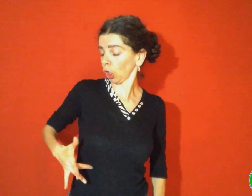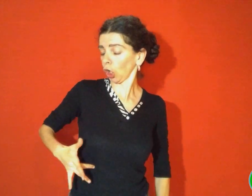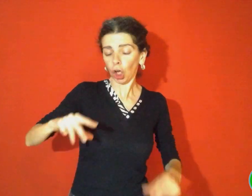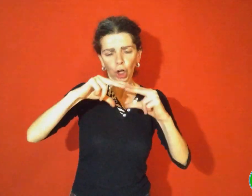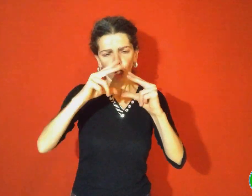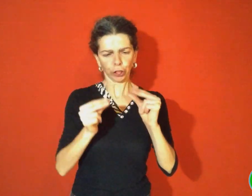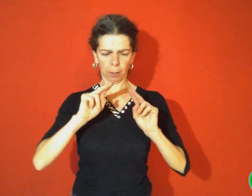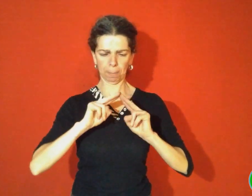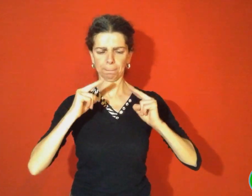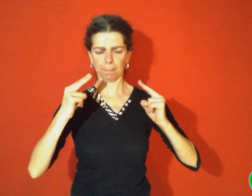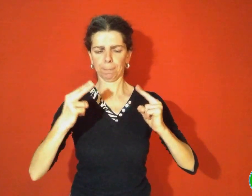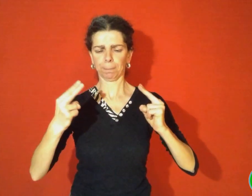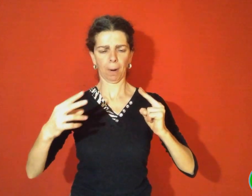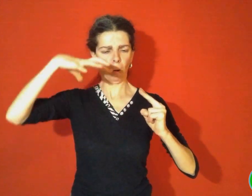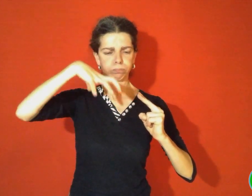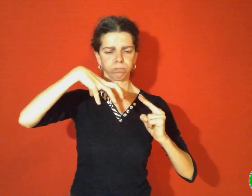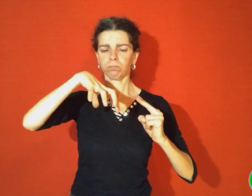Côtelette sur lit d'aspic truffé